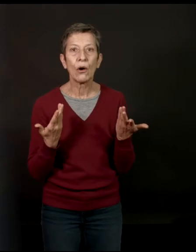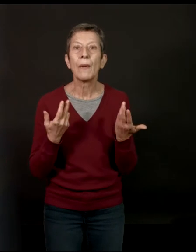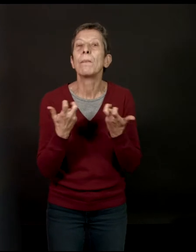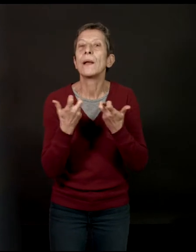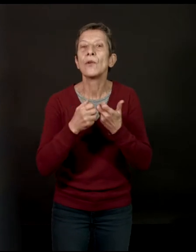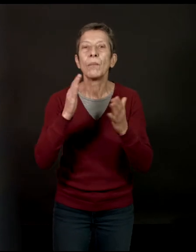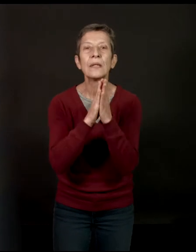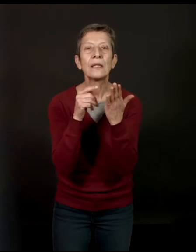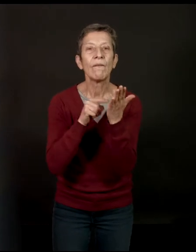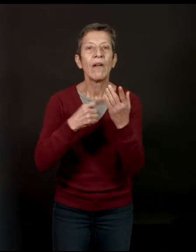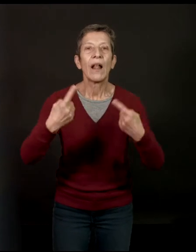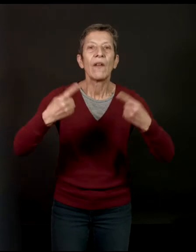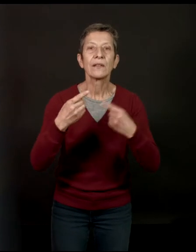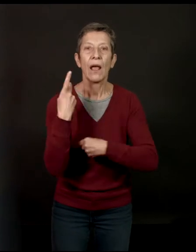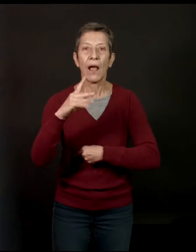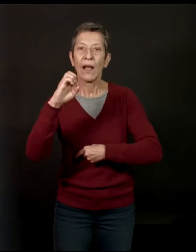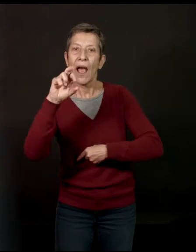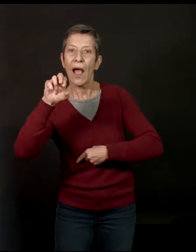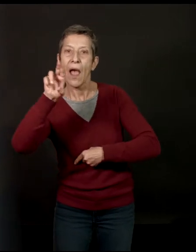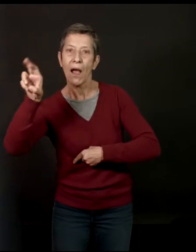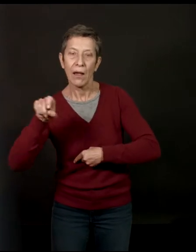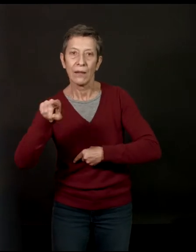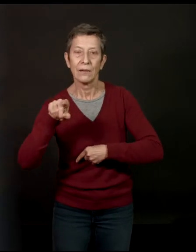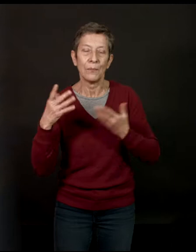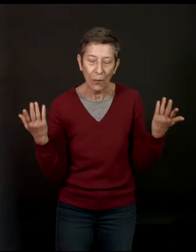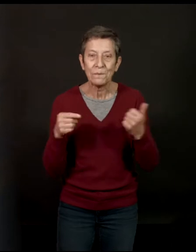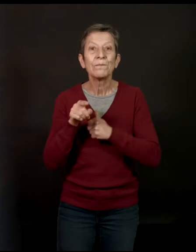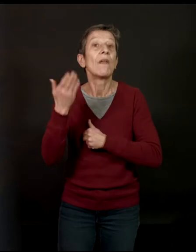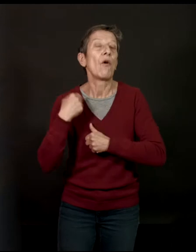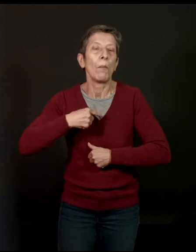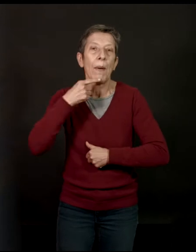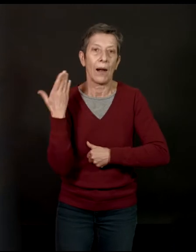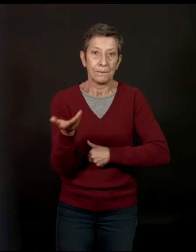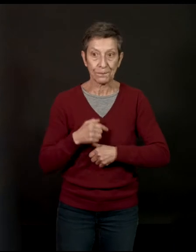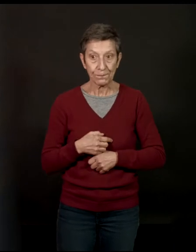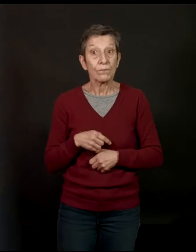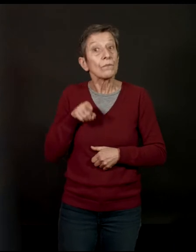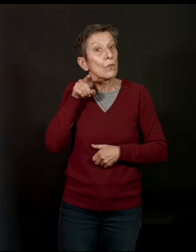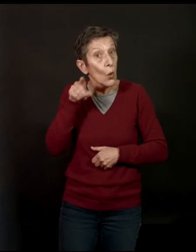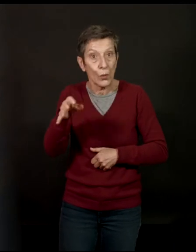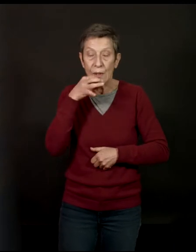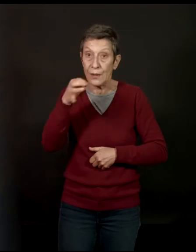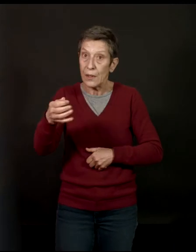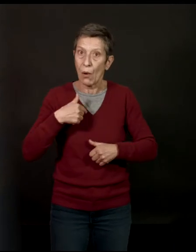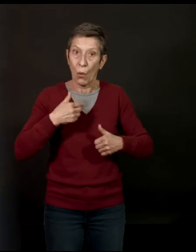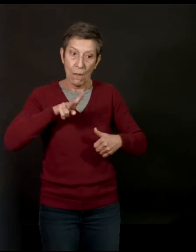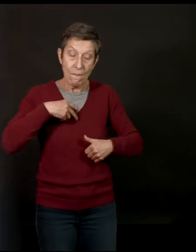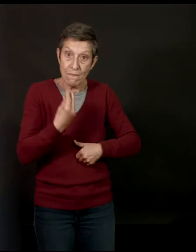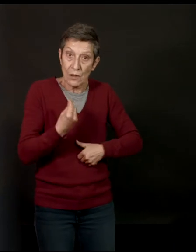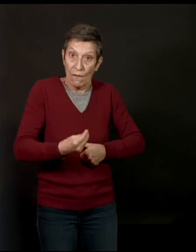'adversaire de Carrère, dont on parlait tout à l'heure, au détour d'une phrase, il dit, par exemple, « j'avais peur que mes enfants aient honte, que je fasse un livre